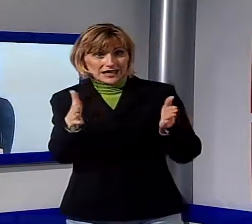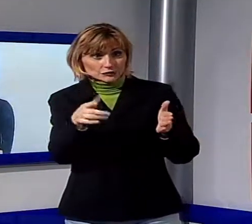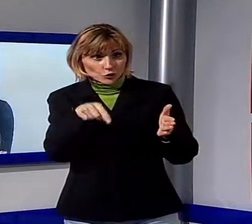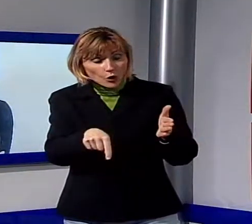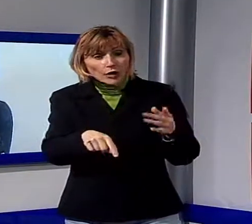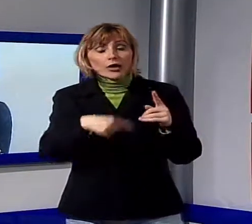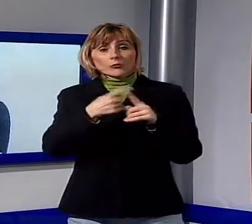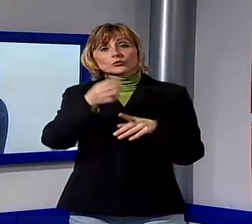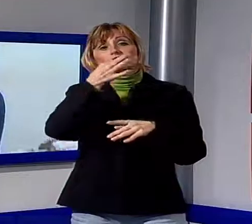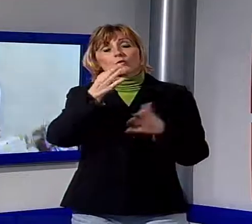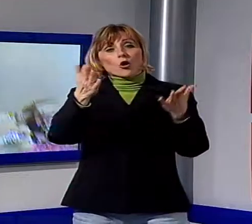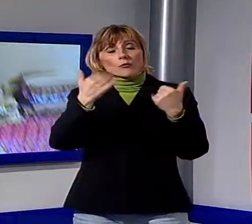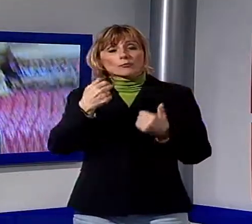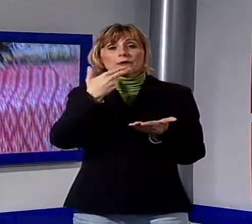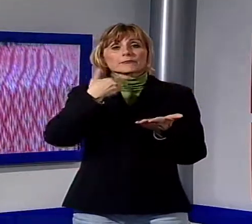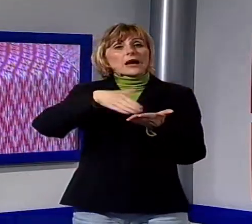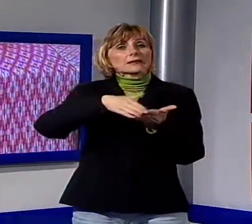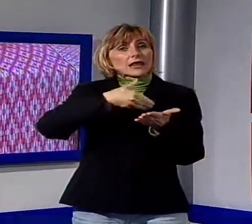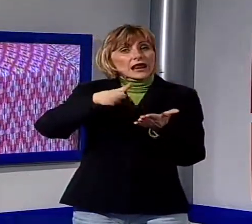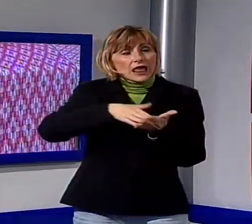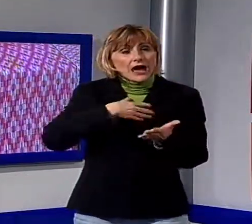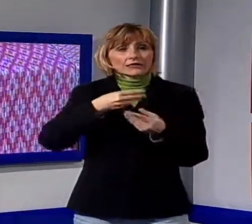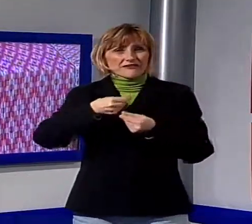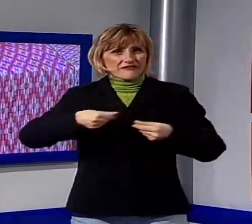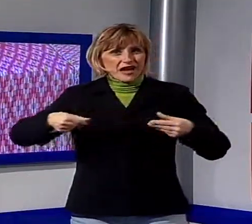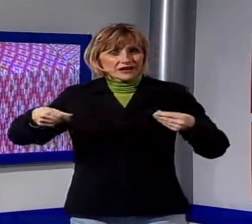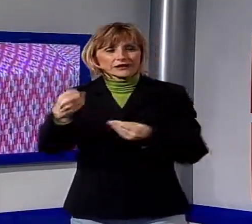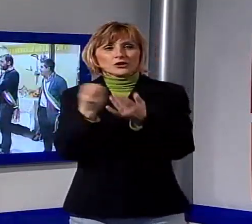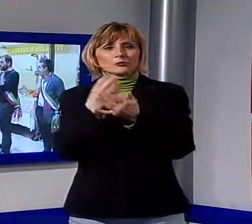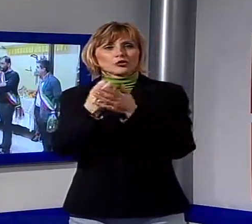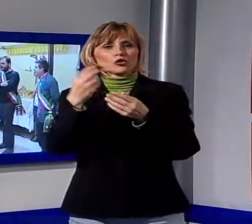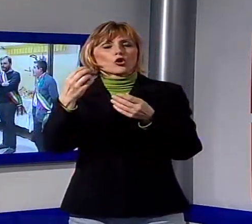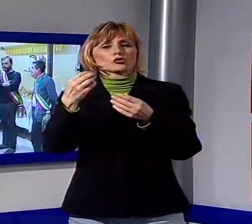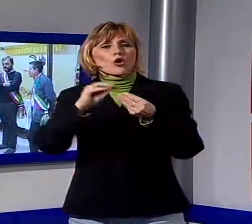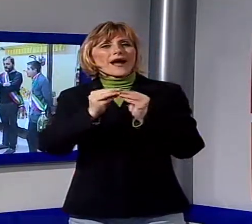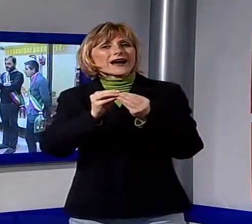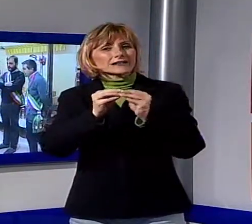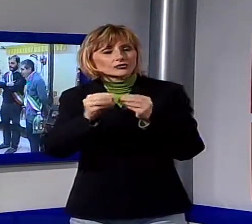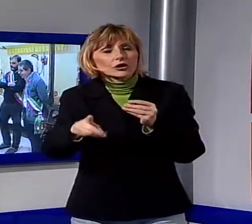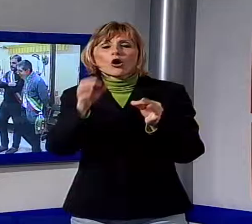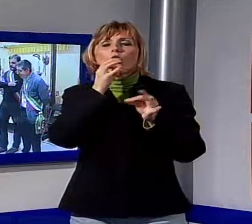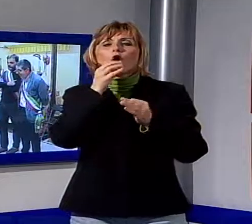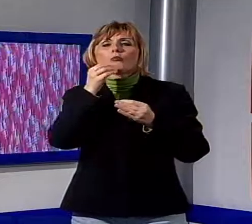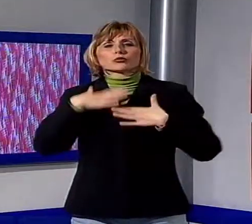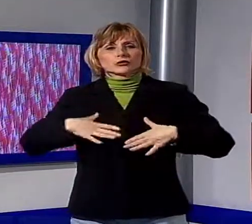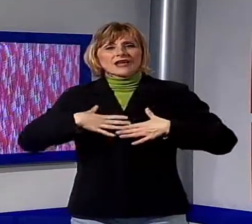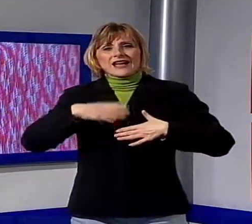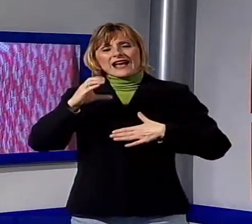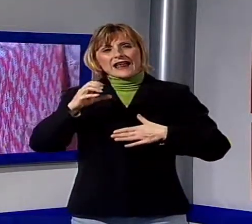acquistare anche marmellate, farine e i prodotti dell'artigianato, oppure tessuti di canapa, lavorati al telaio a